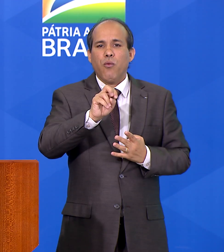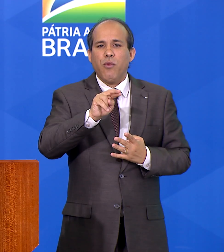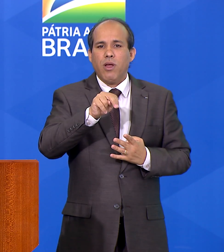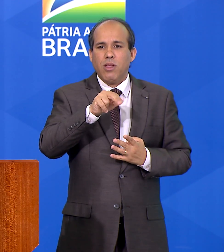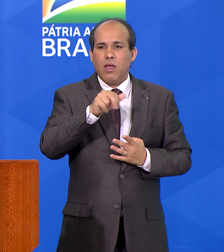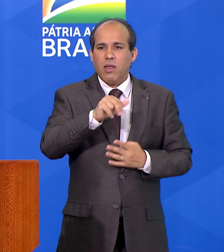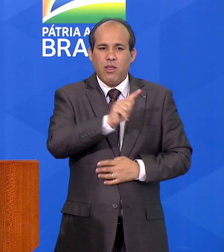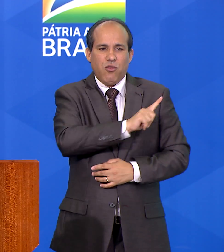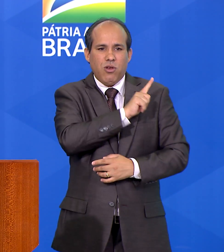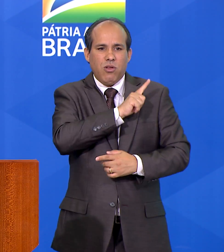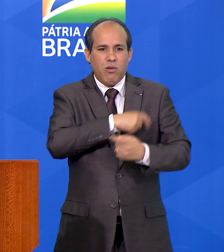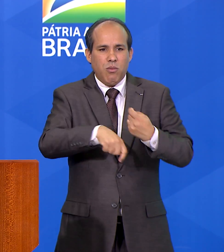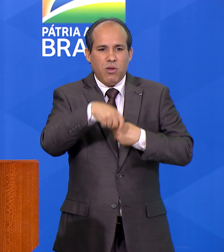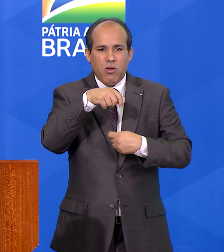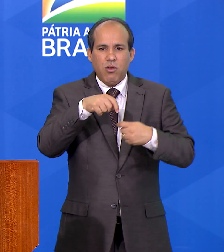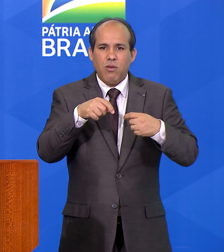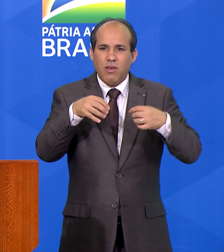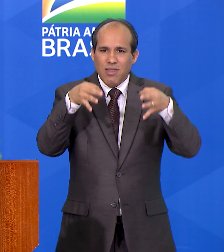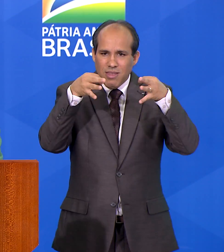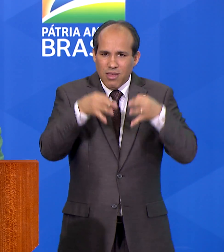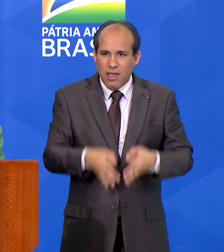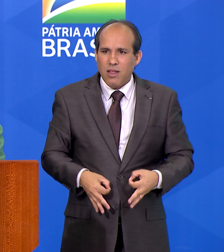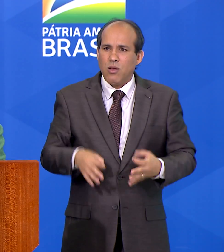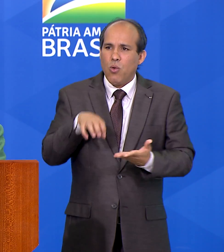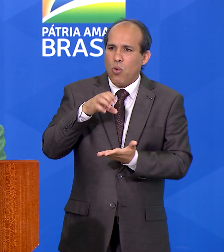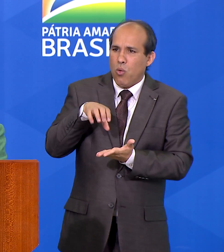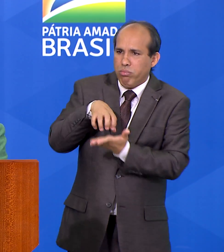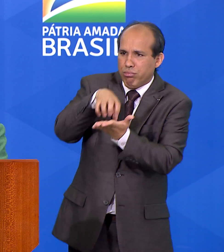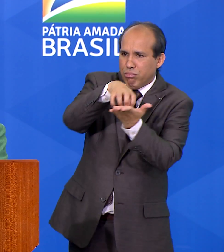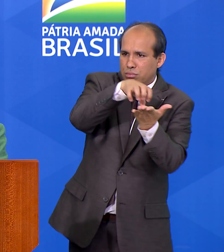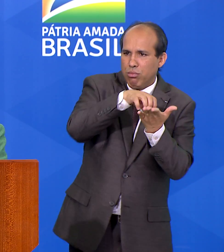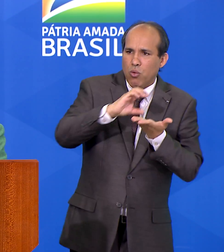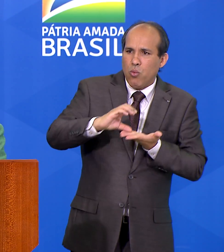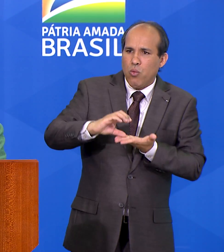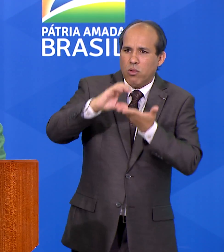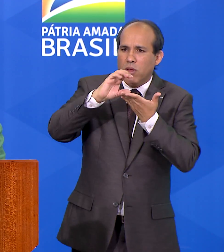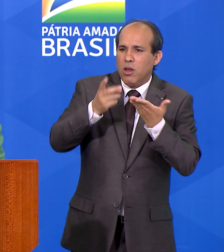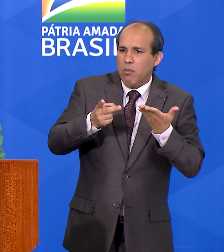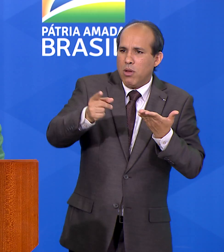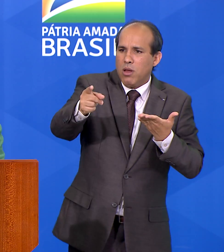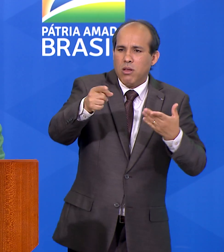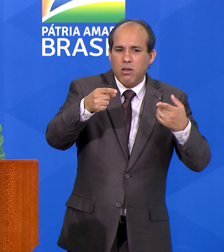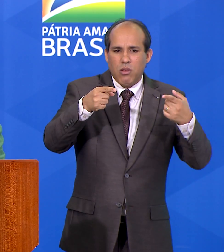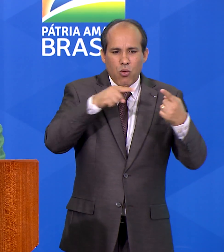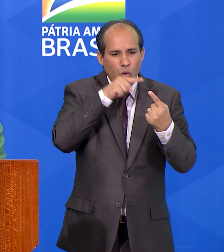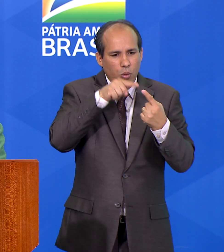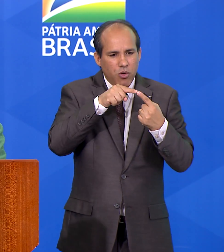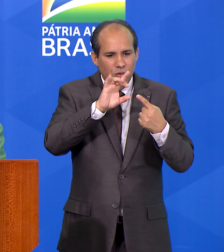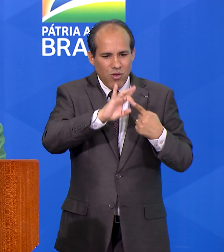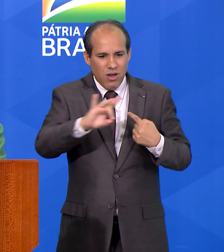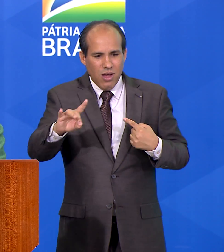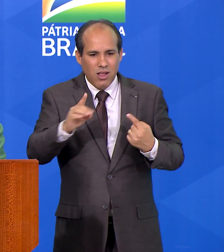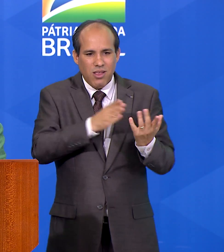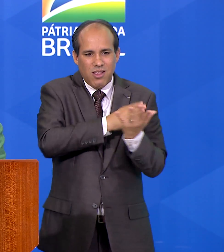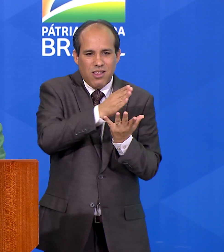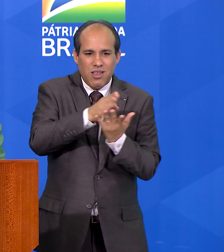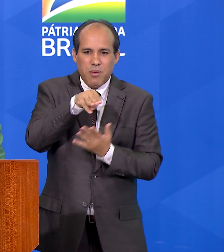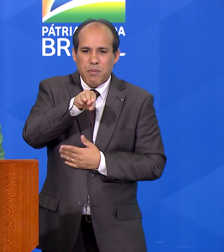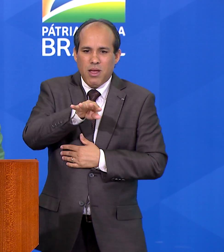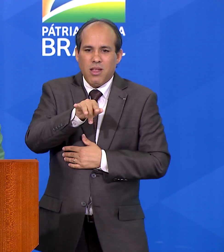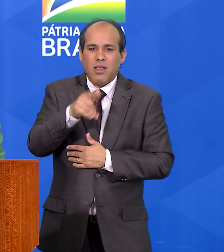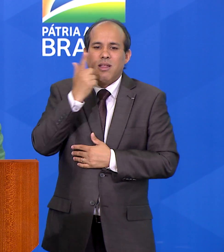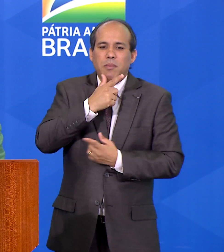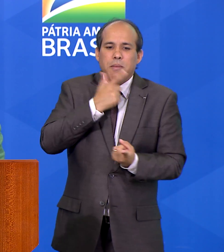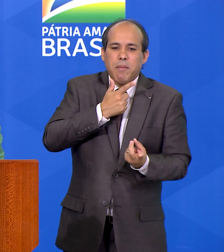Construímos um conselho permanente para o acompanhamento das metas desse plano, visando ajustar seus rumos e